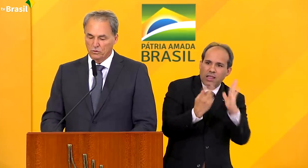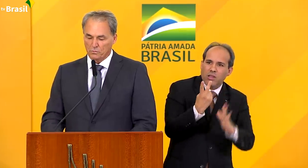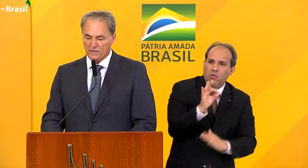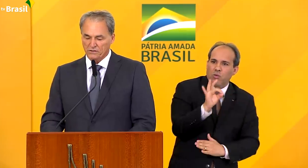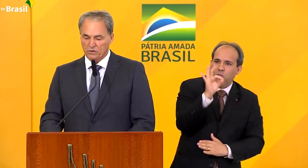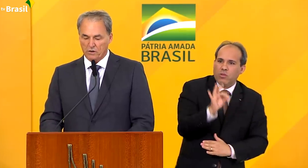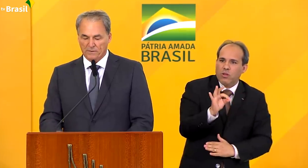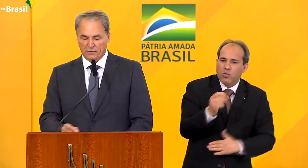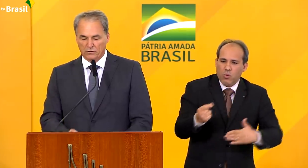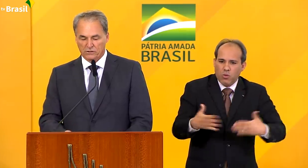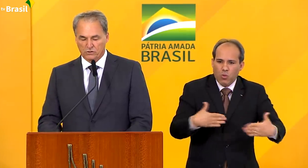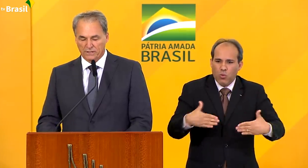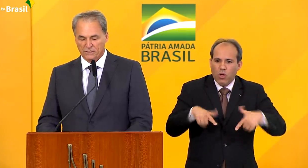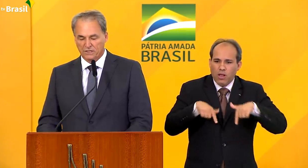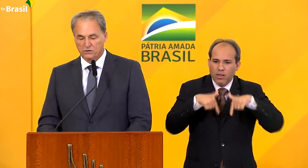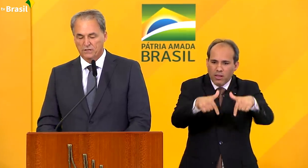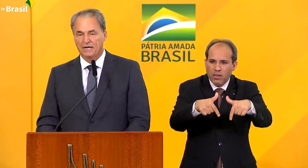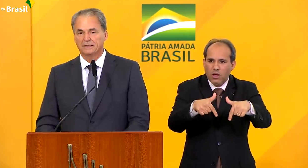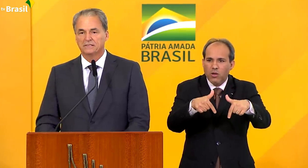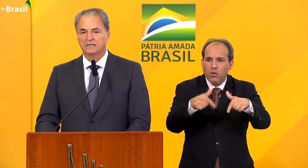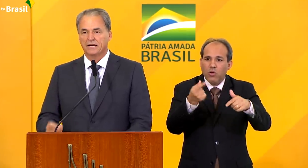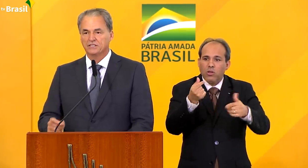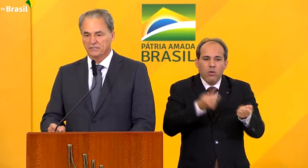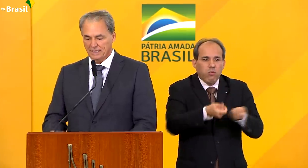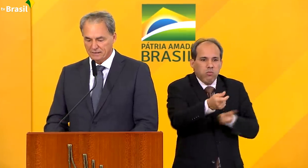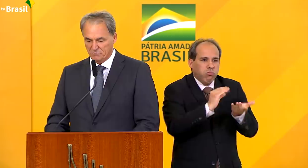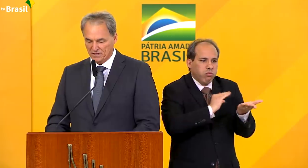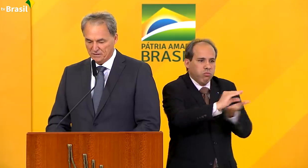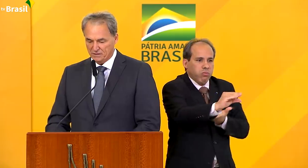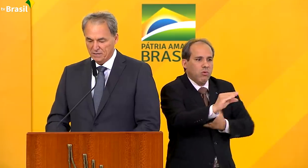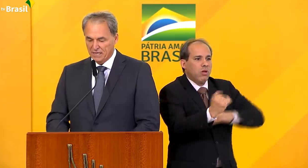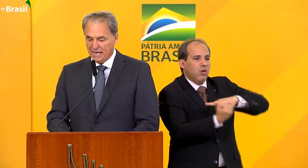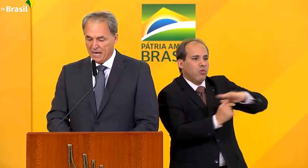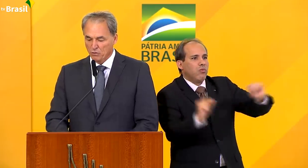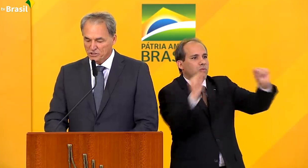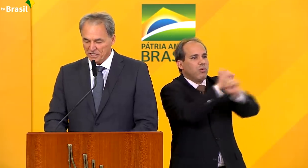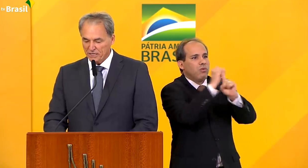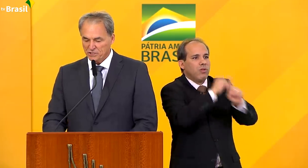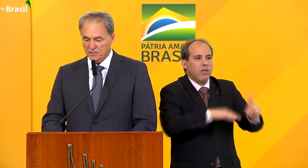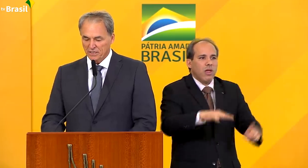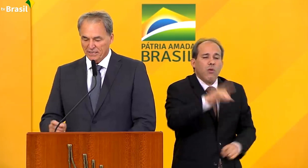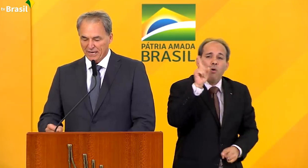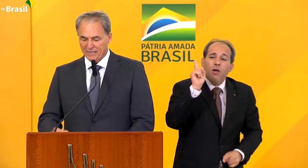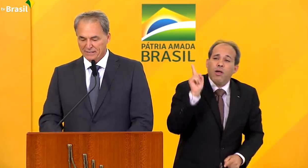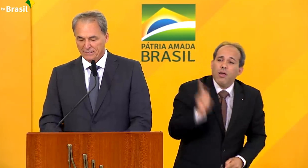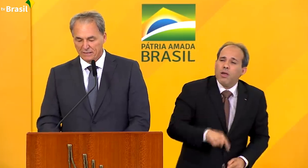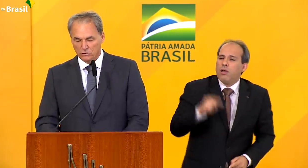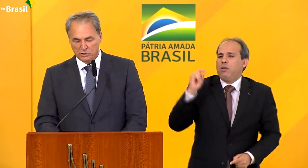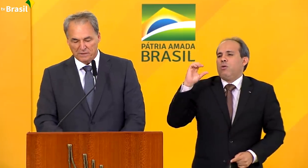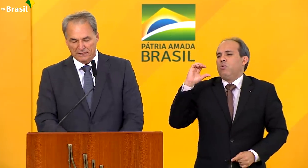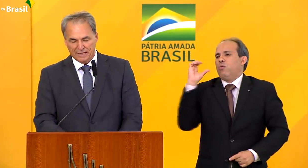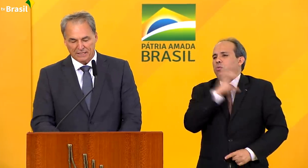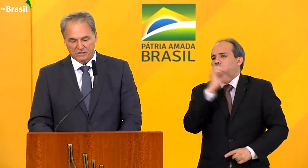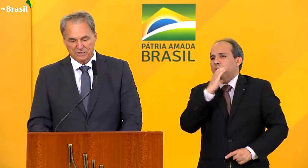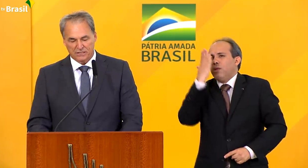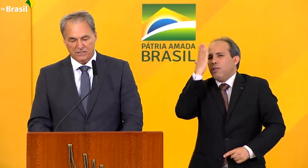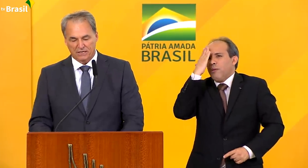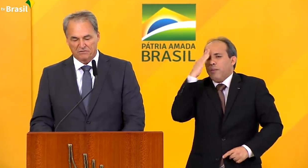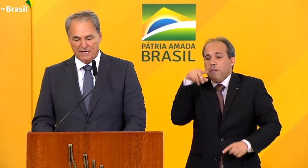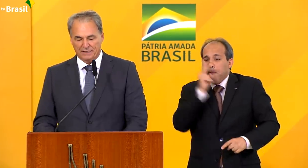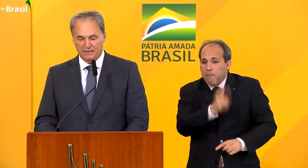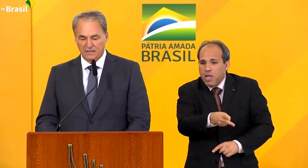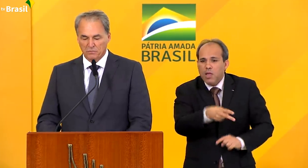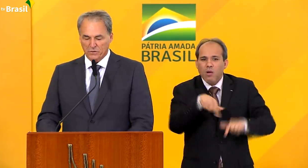% do lucro operacional para doações direcionadas à entidade civis. É urgente que essa dedutibilidade